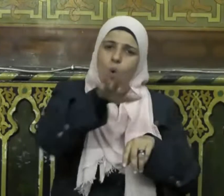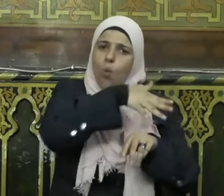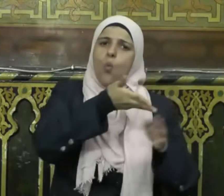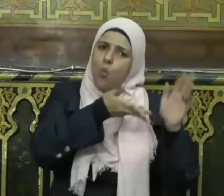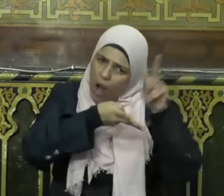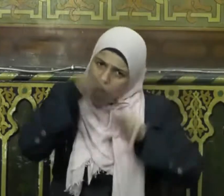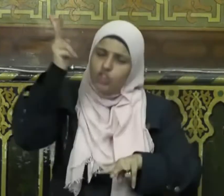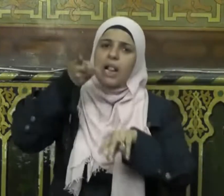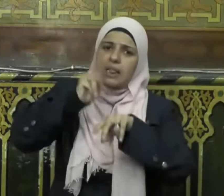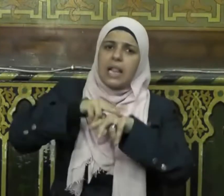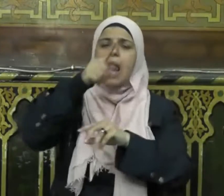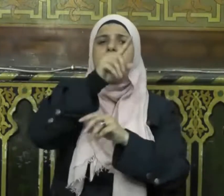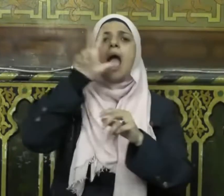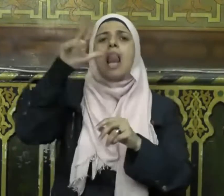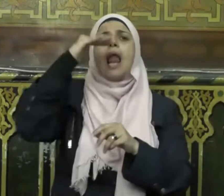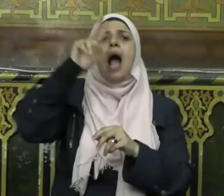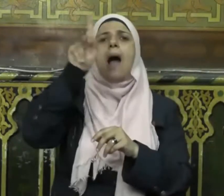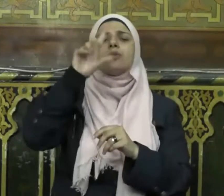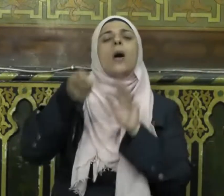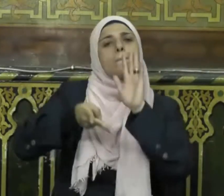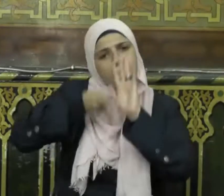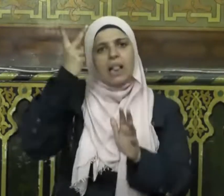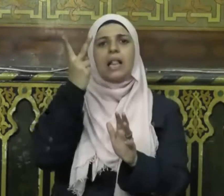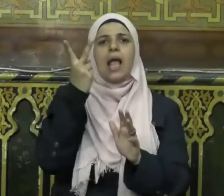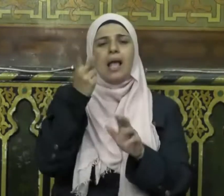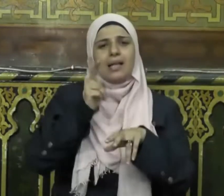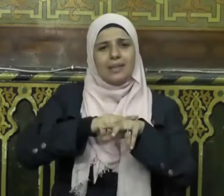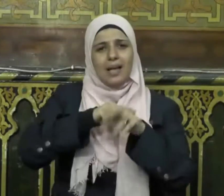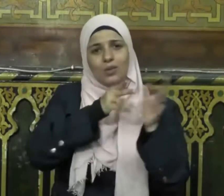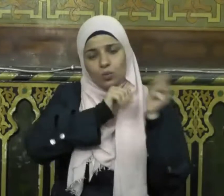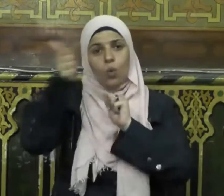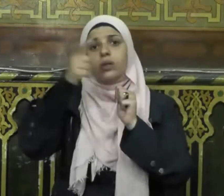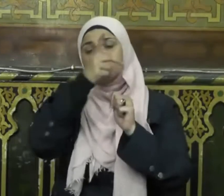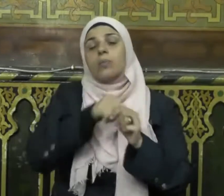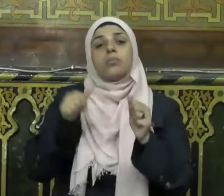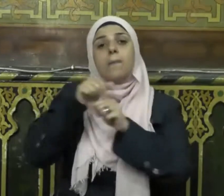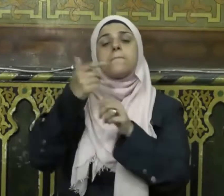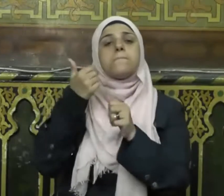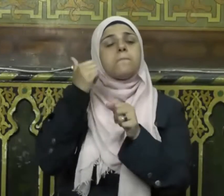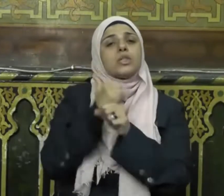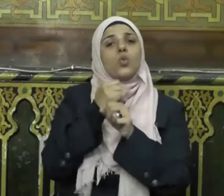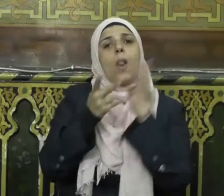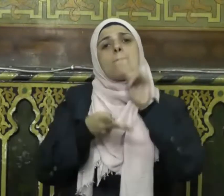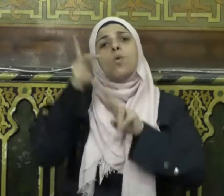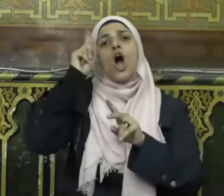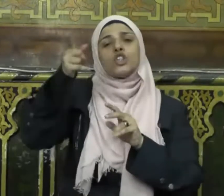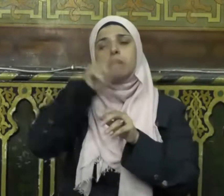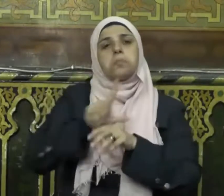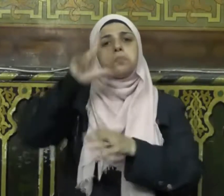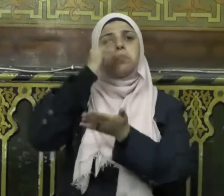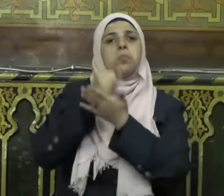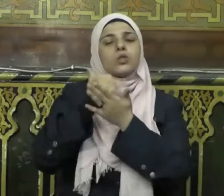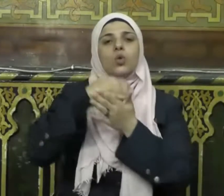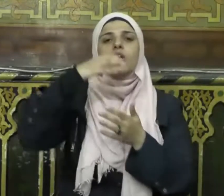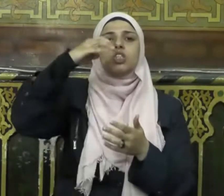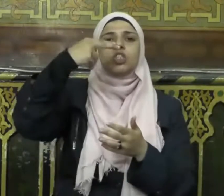وسلم في الهجرة إلى الحبشة للمرة الثانية وكان على رأس المهاجرين سيدنا جعفر